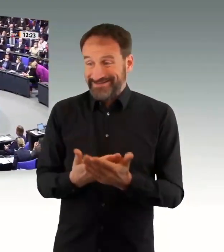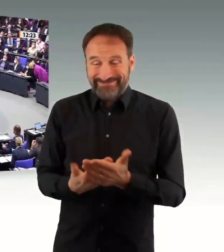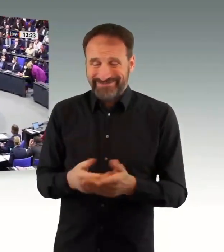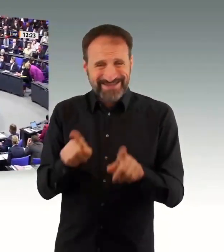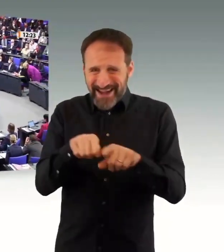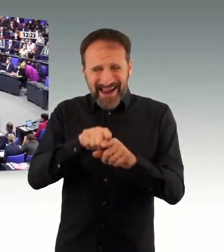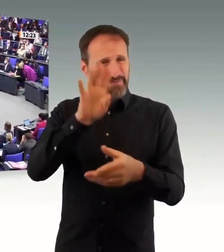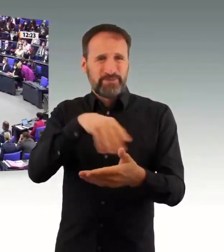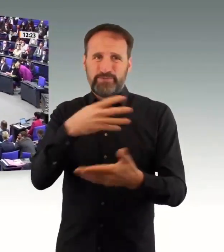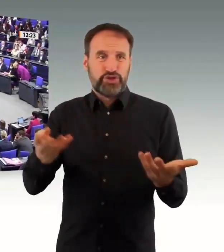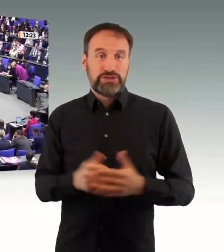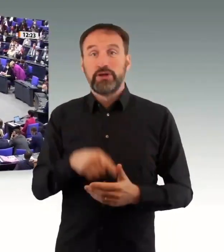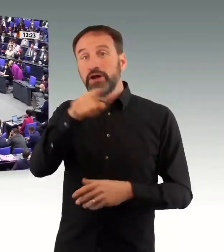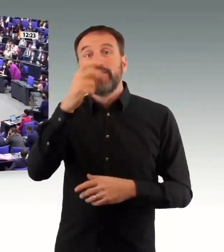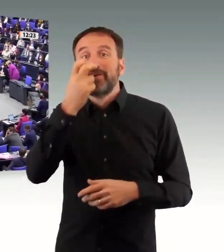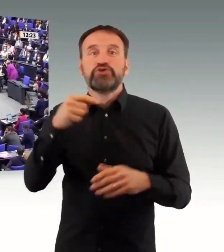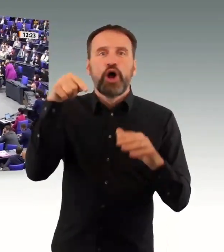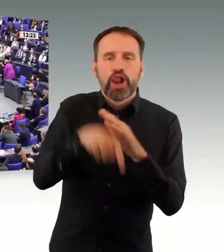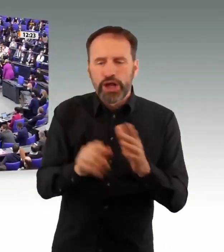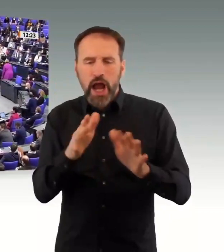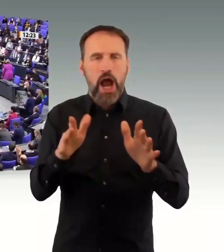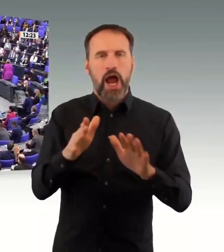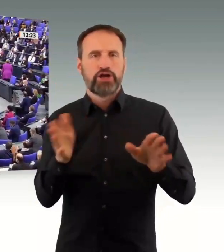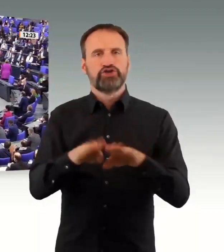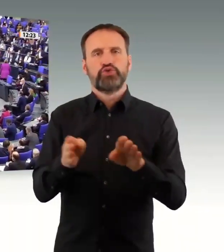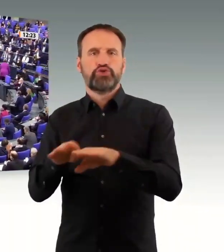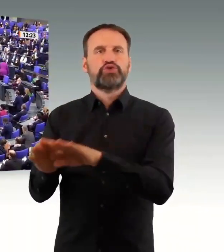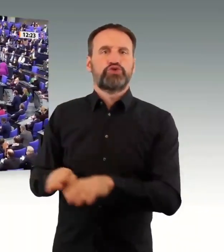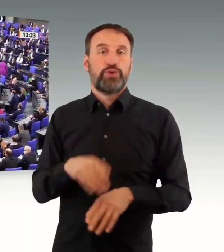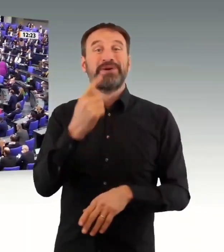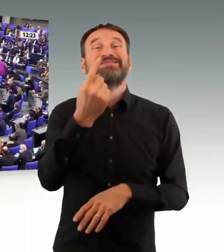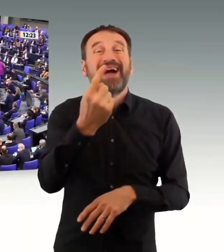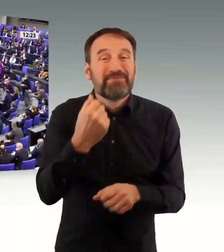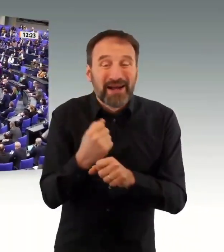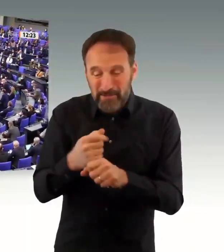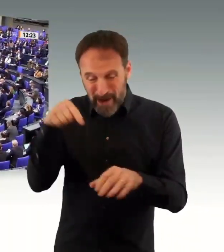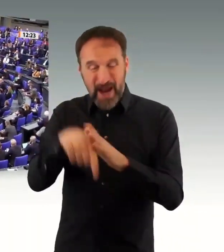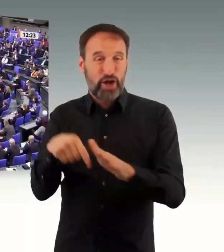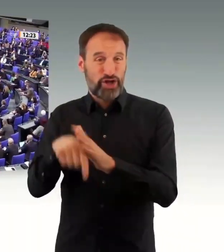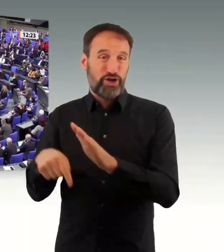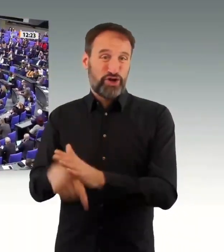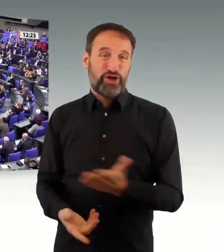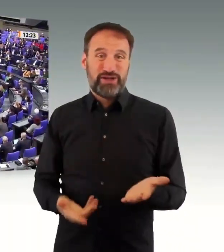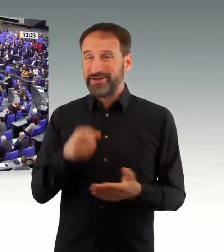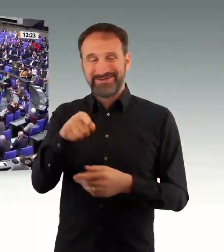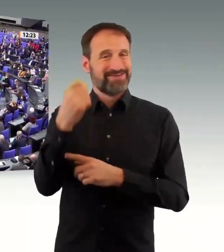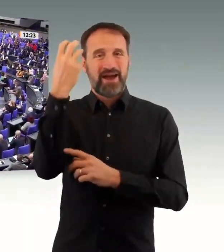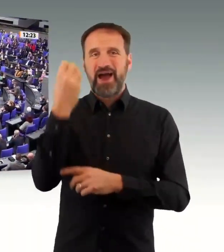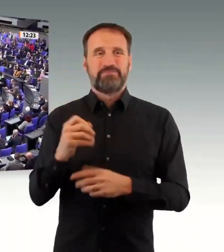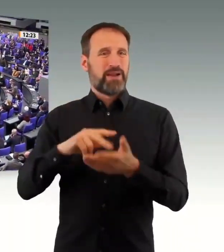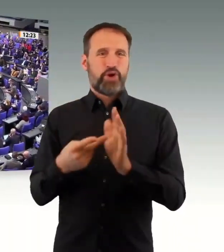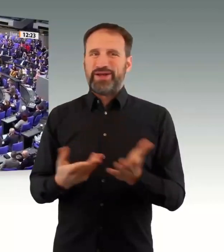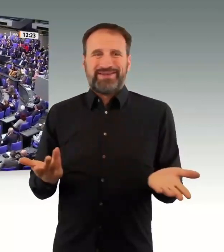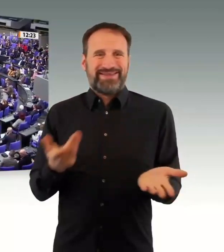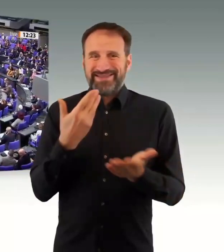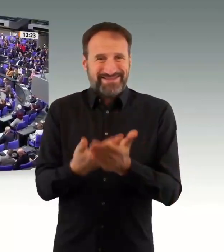Sehr geehrte Frau Präsidentin! Liebe Kolleginnen und Kollegen hier im Hause! Sehr geehrter Herr